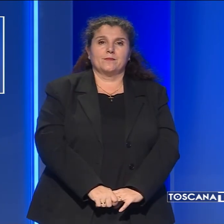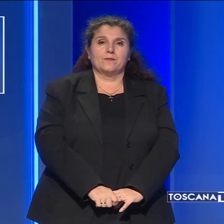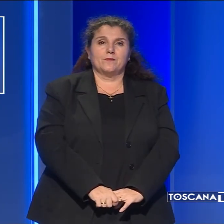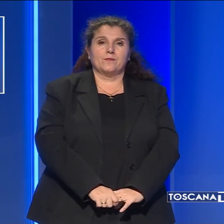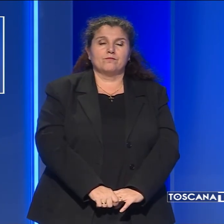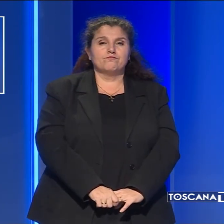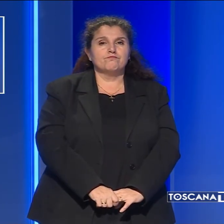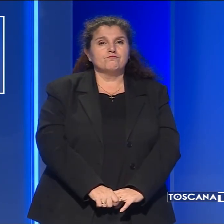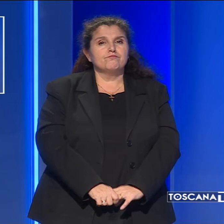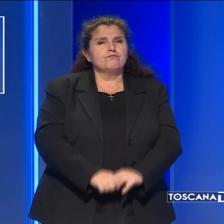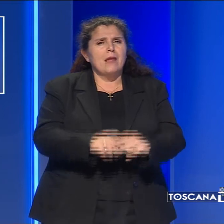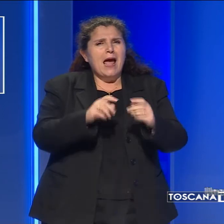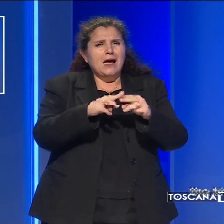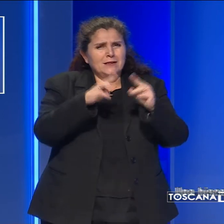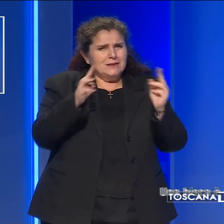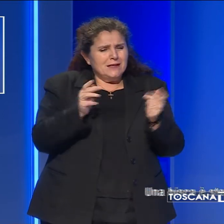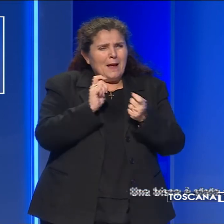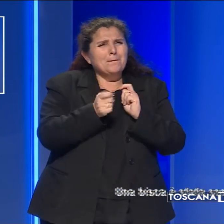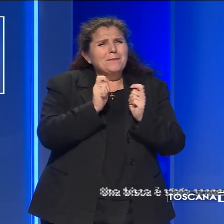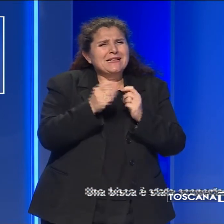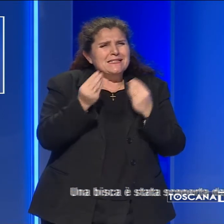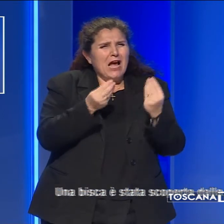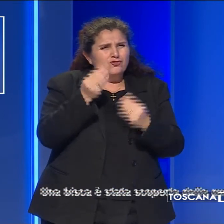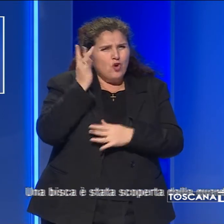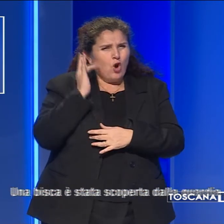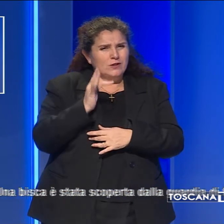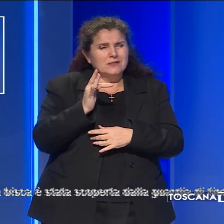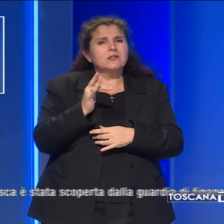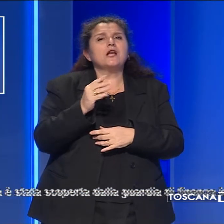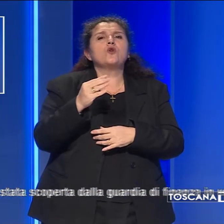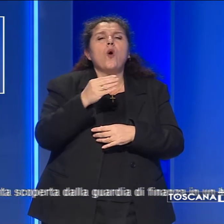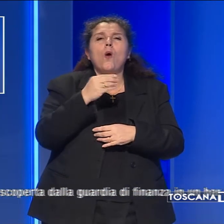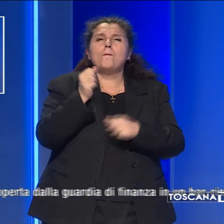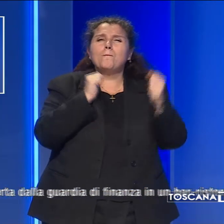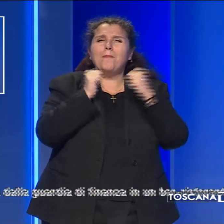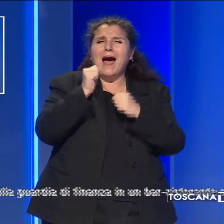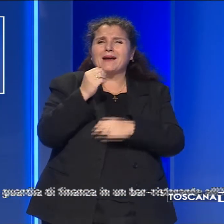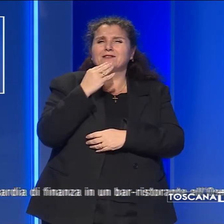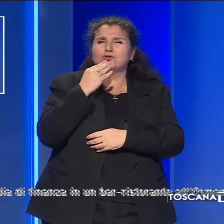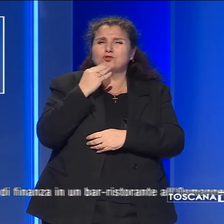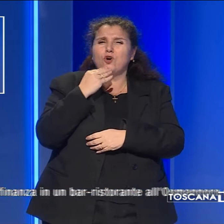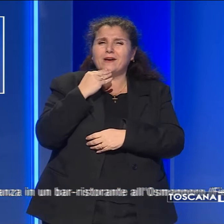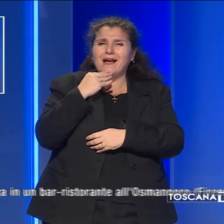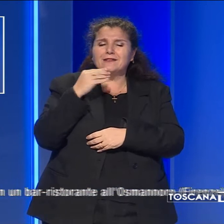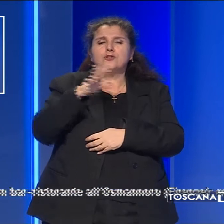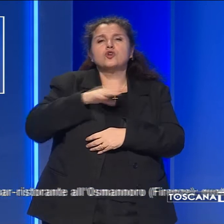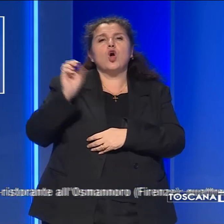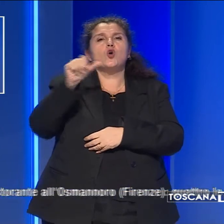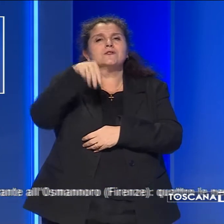E una bisca è stata scoperta dalla Guardia di Finanza in un bar-ristorante allo Smannoro, alle porte di Firenze.